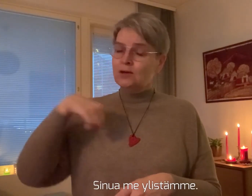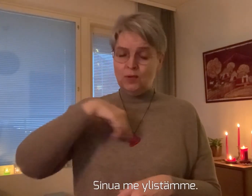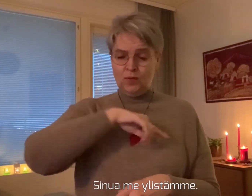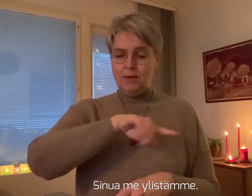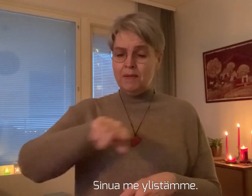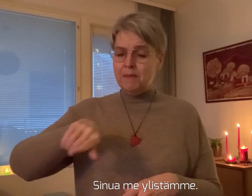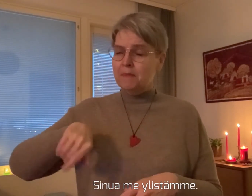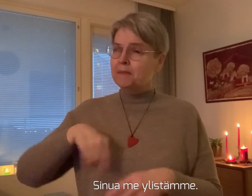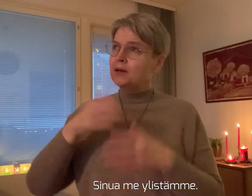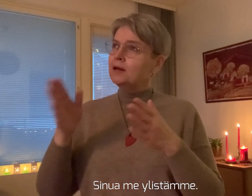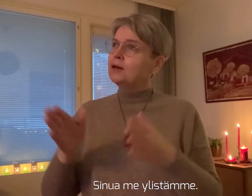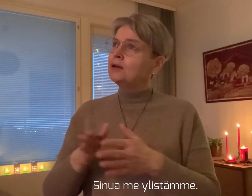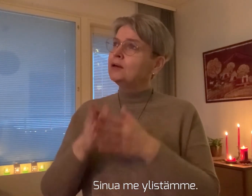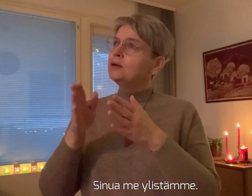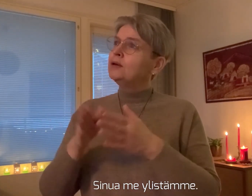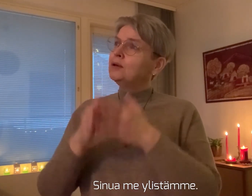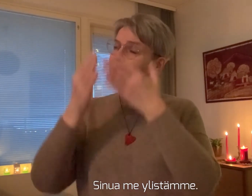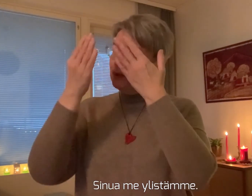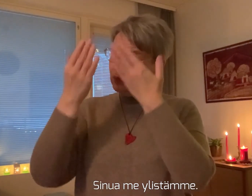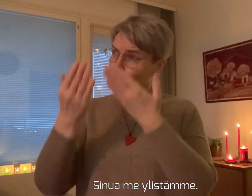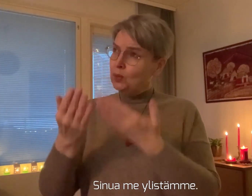Sinua me ylistämme.